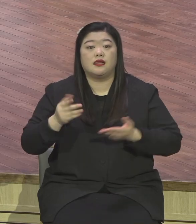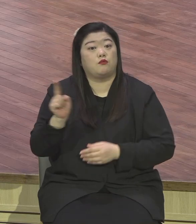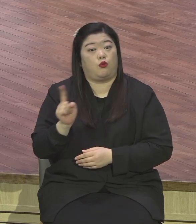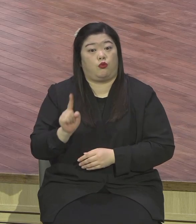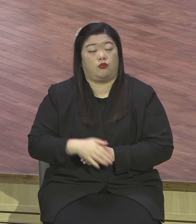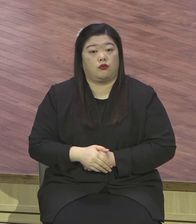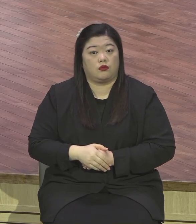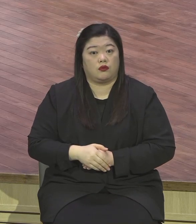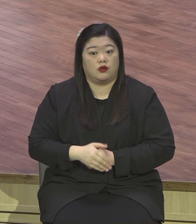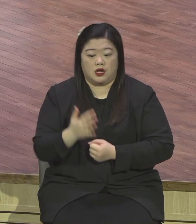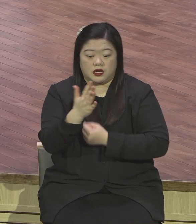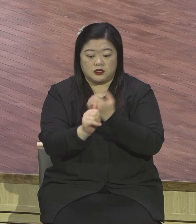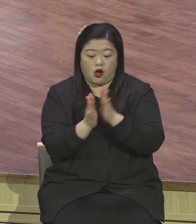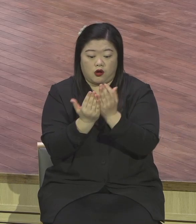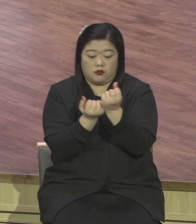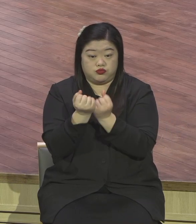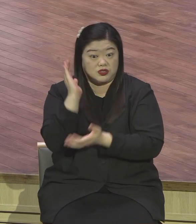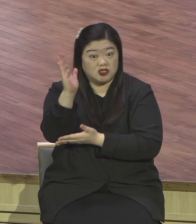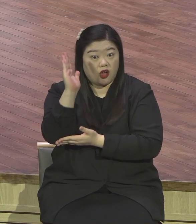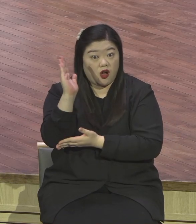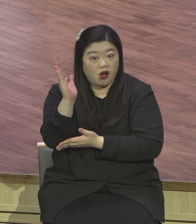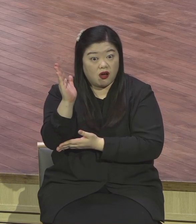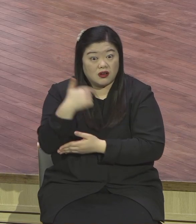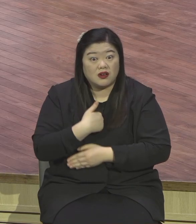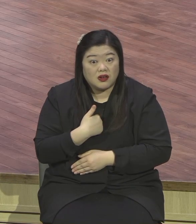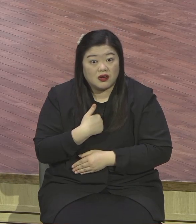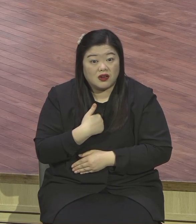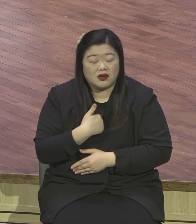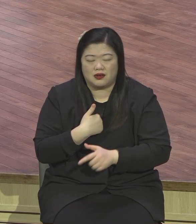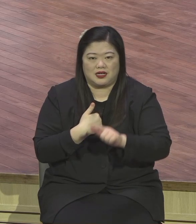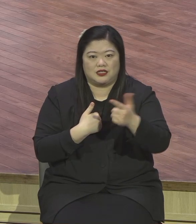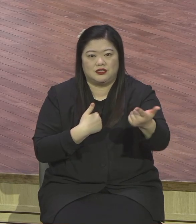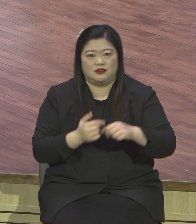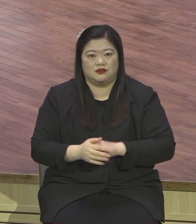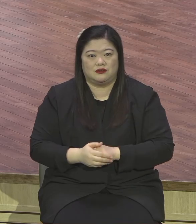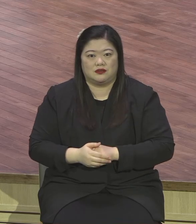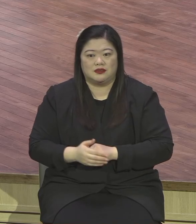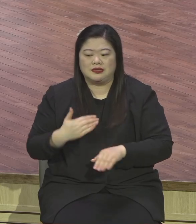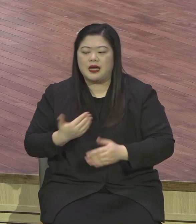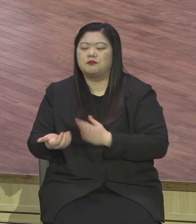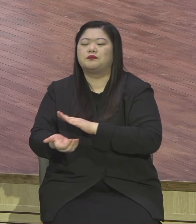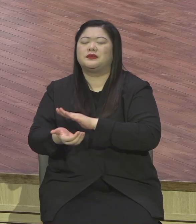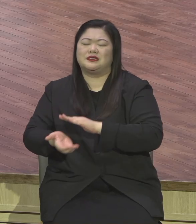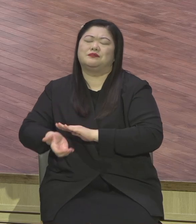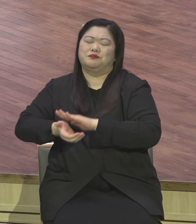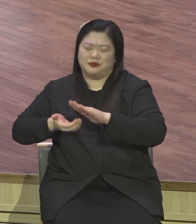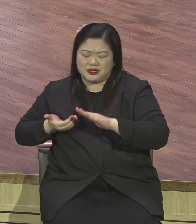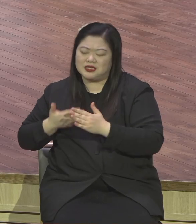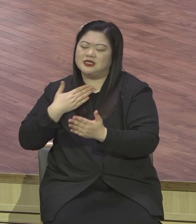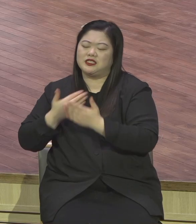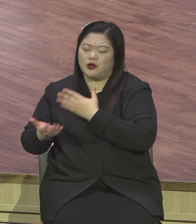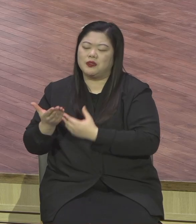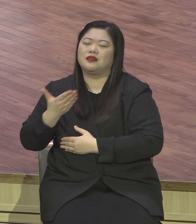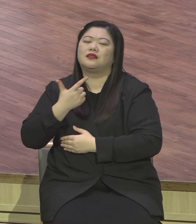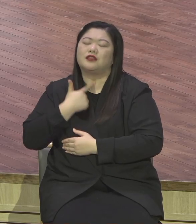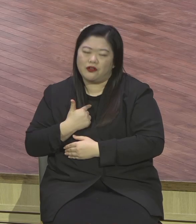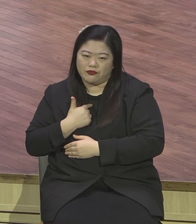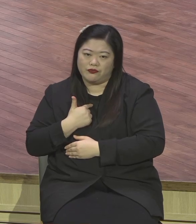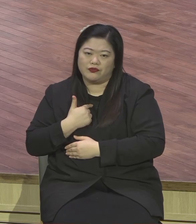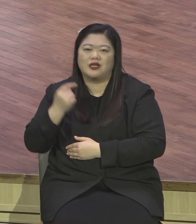2021년 예언계 전 성도는 인생의 대진표를 기도를 통하여 은약 잡고 확실히 바꾸시기 바랍니다.